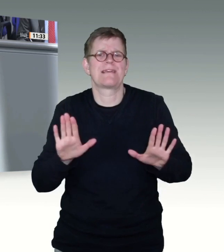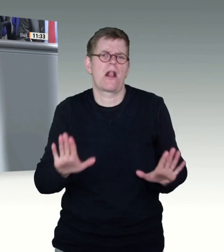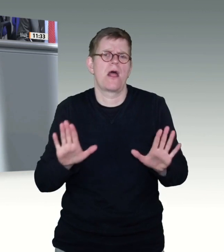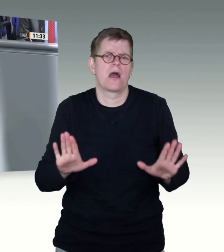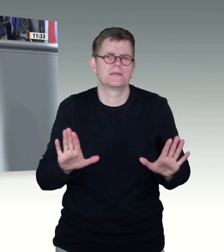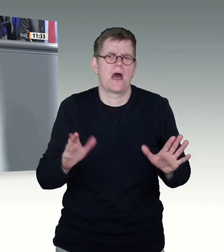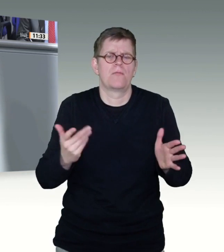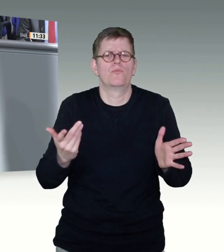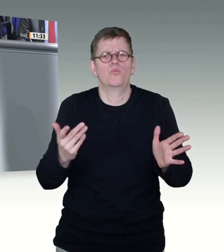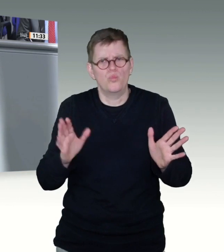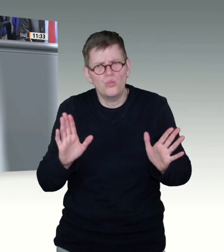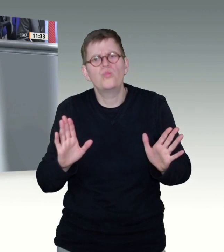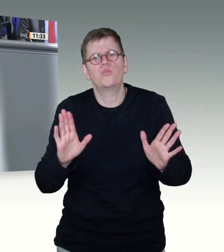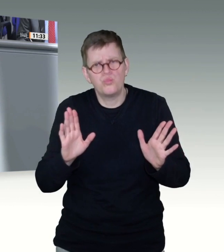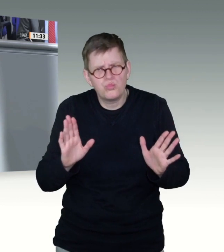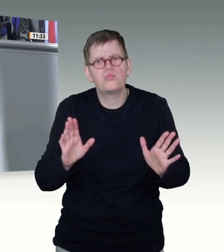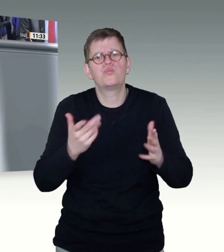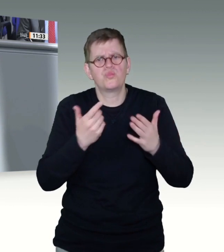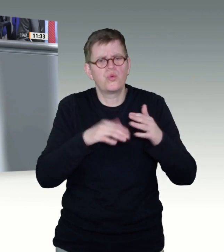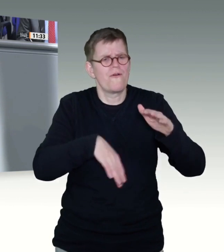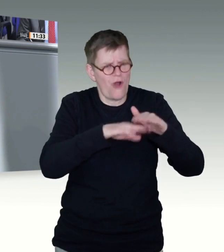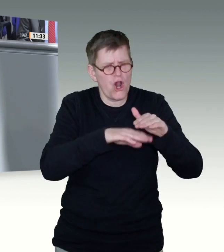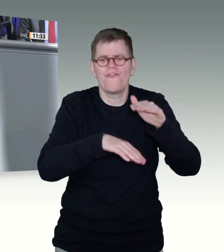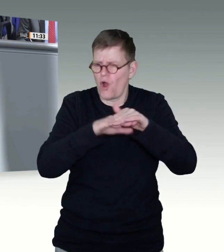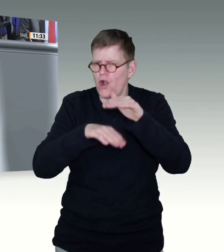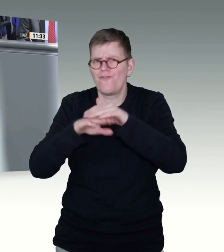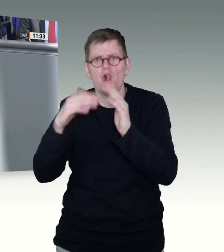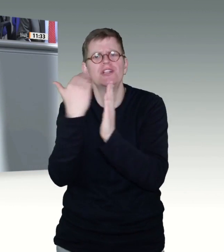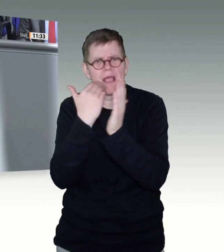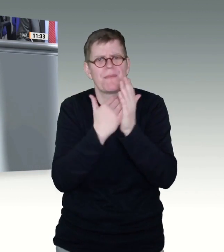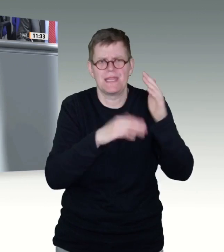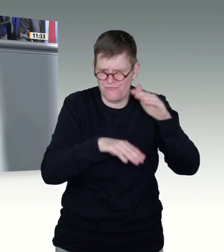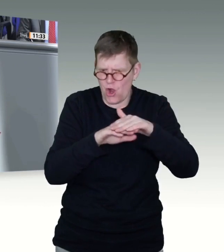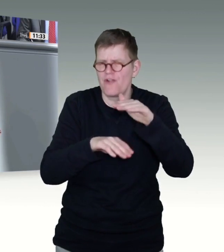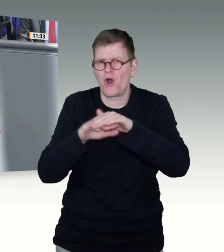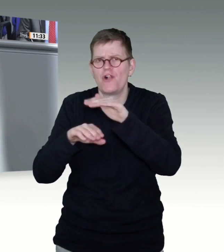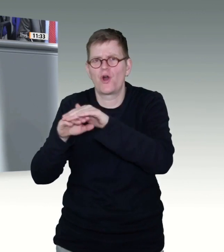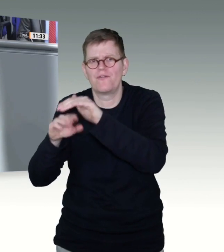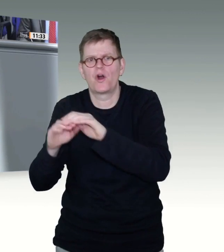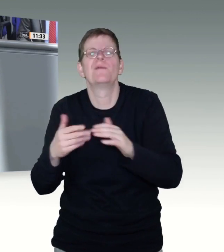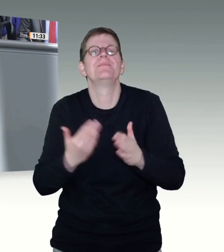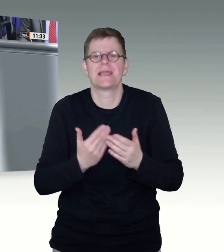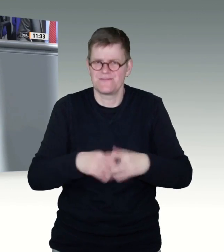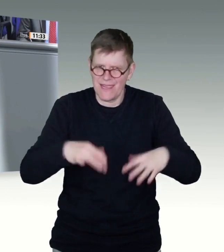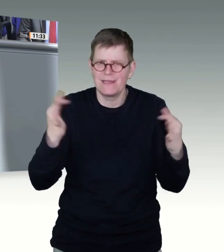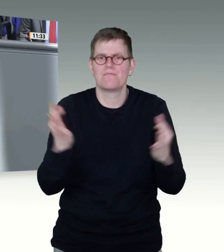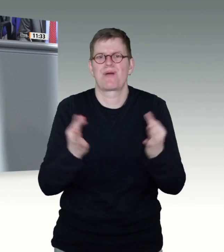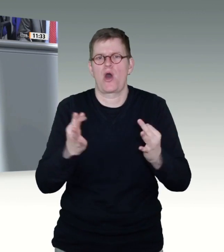wir jetzt neben den Hygieneregeln und dem baldigen Einsatz von weiteren Schnelltests und Eigentests